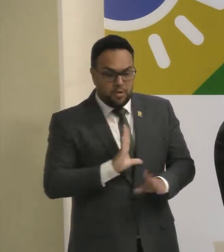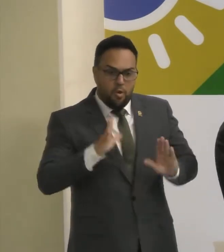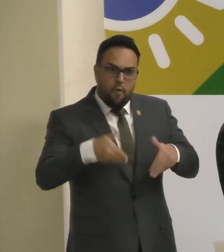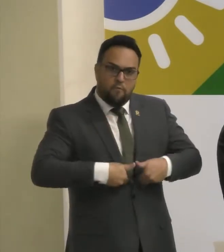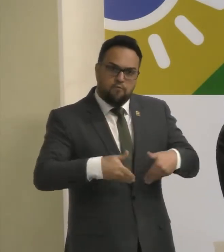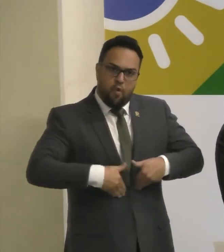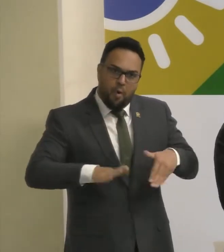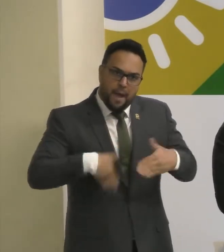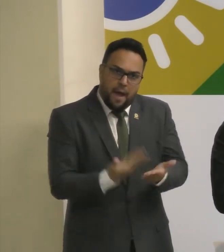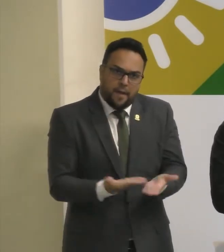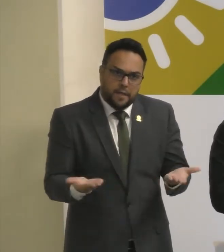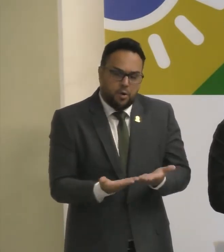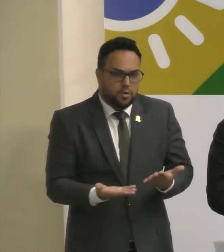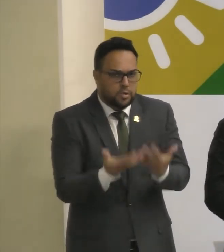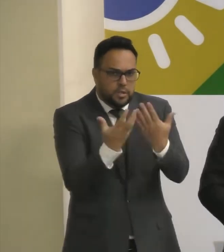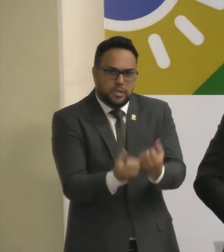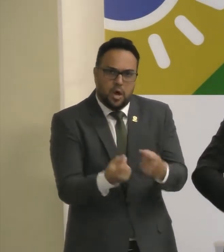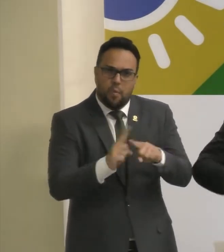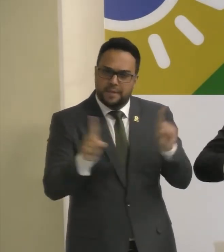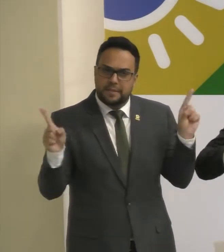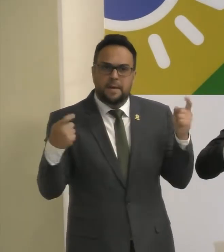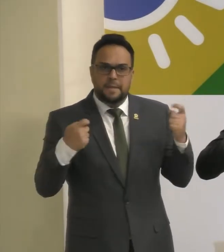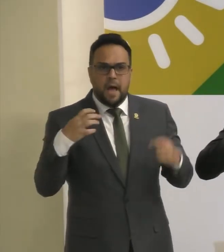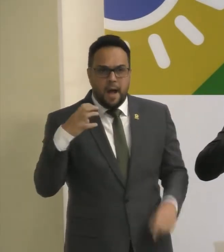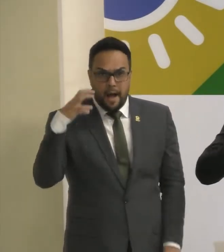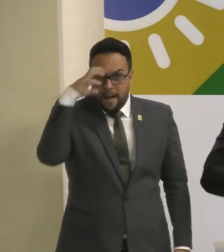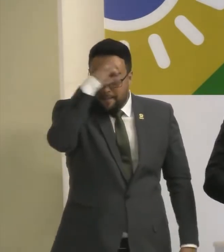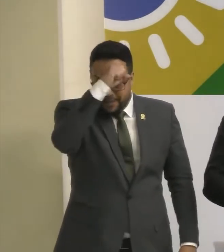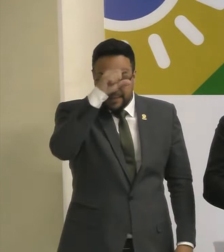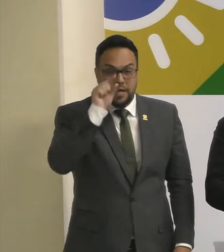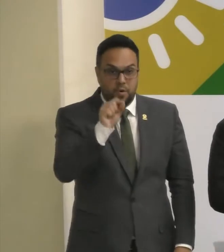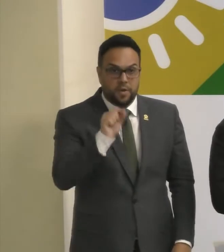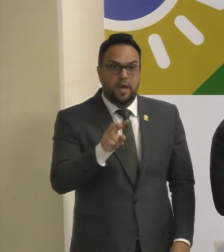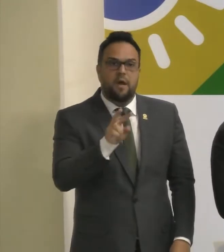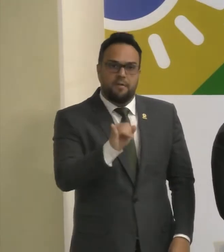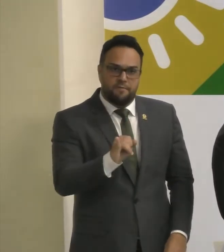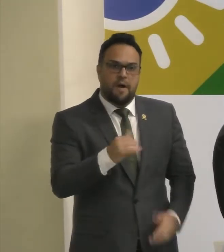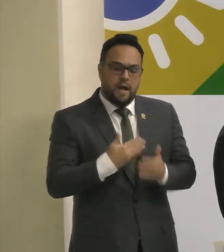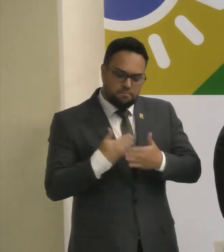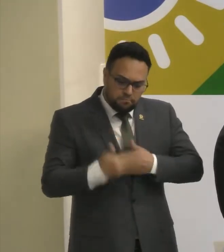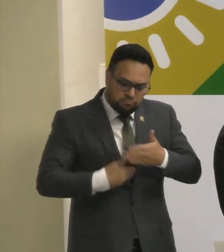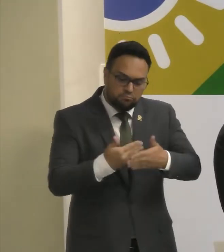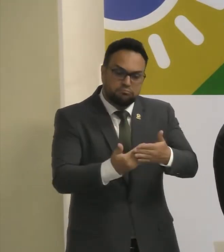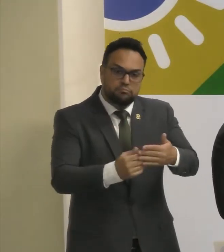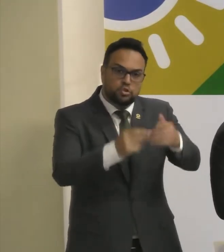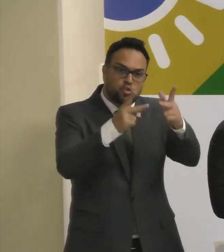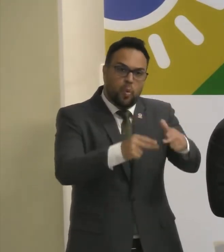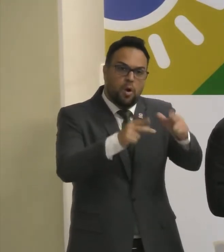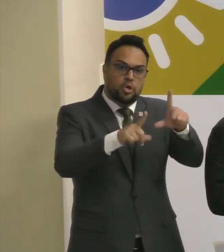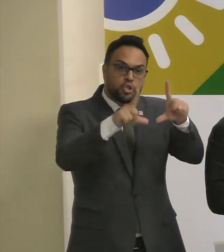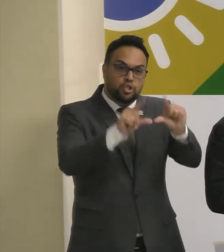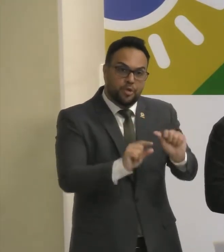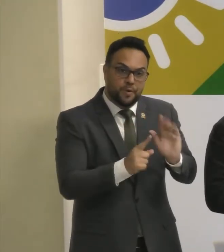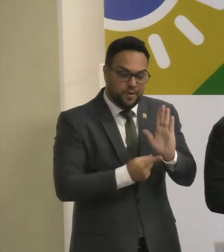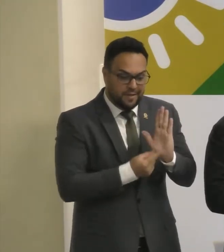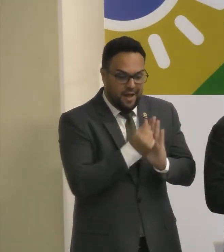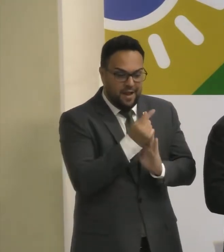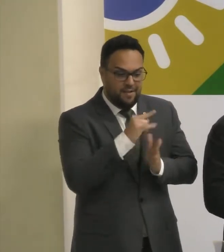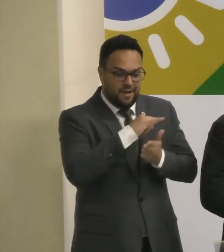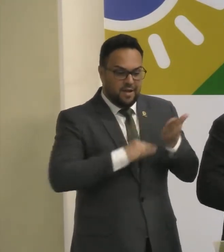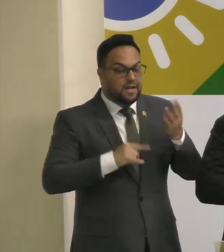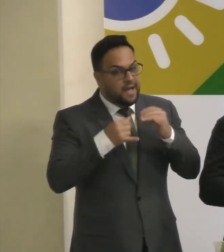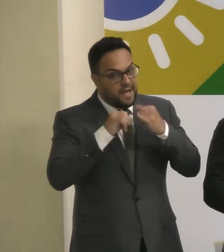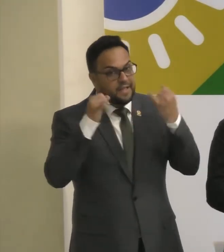Então, nós temos que fazer o dever de casa, e o dever de casa é vencido ponto a ponto, como essa regulamentação dessa lei da Tarifa Social da Energia,